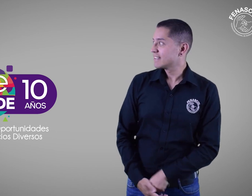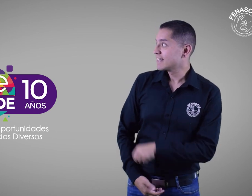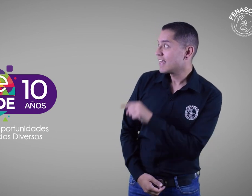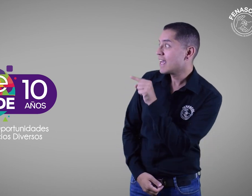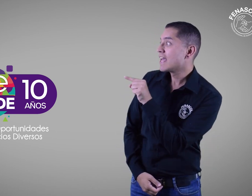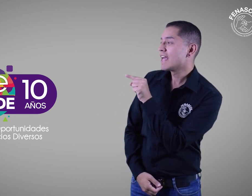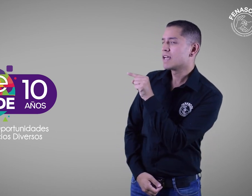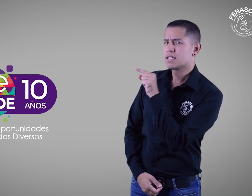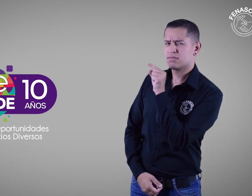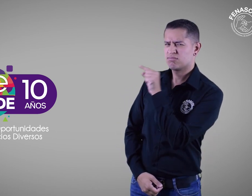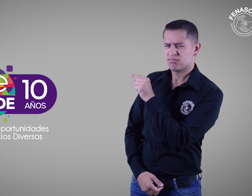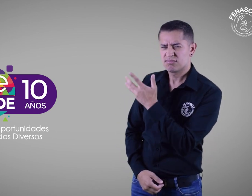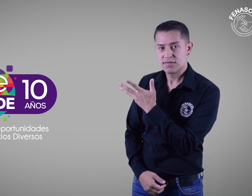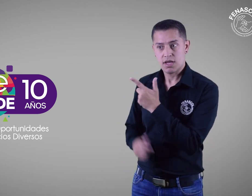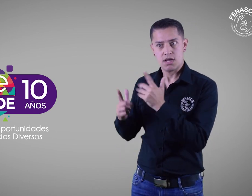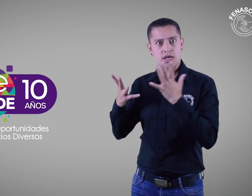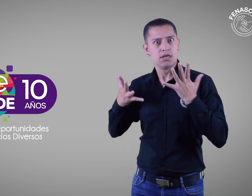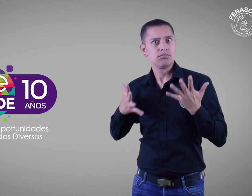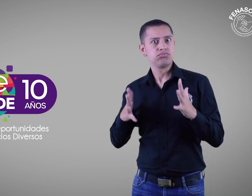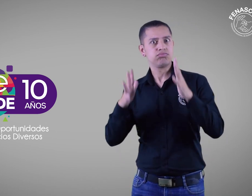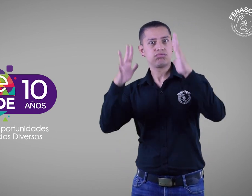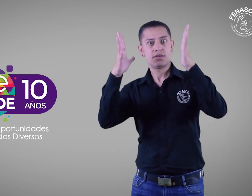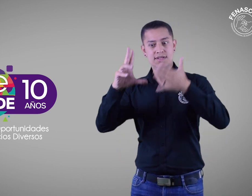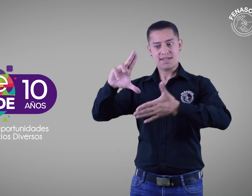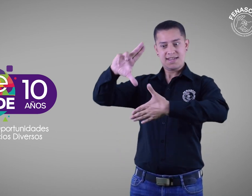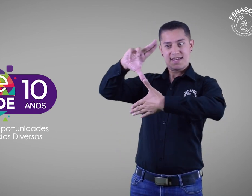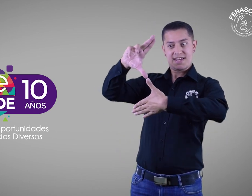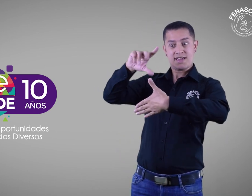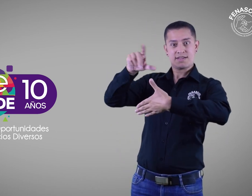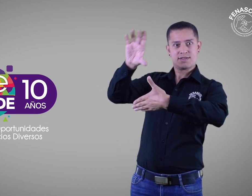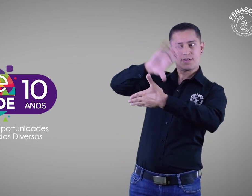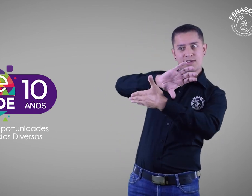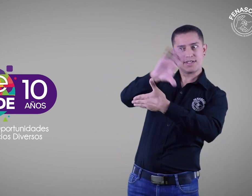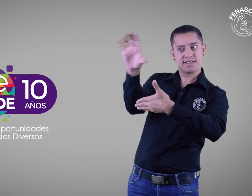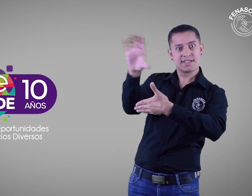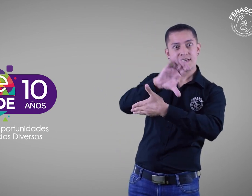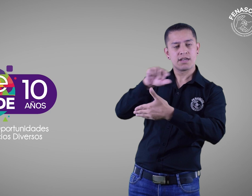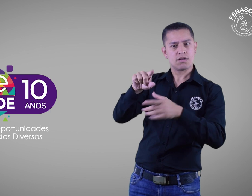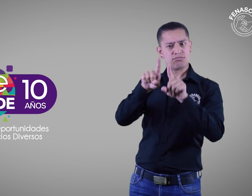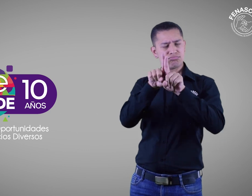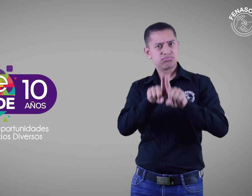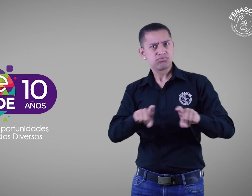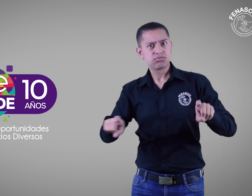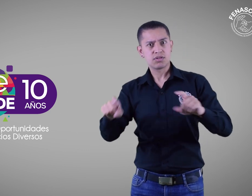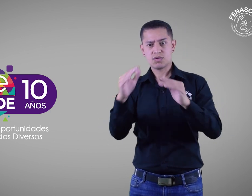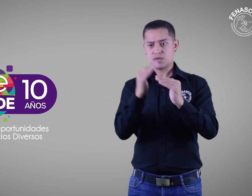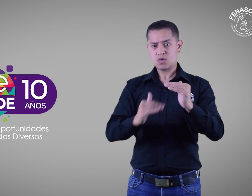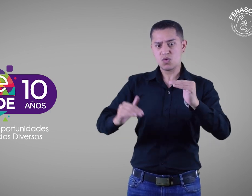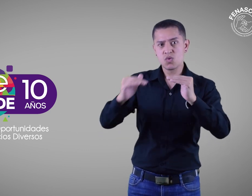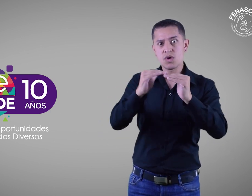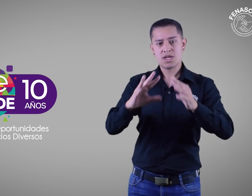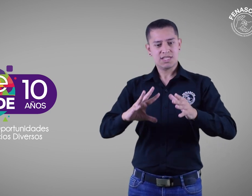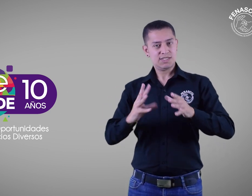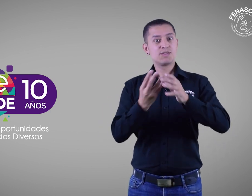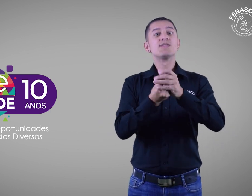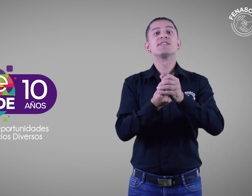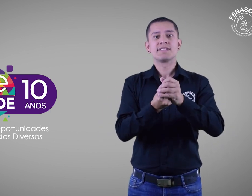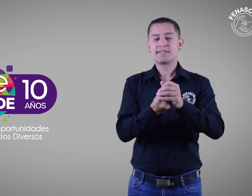Mira, esa es WeTrade, la feria de diversidad, equidad e inclusión más grande de Latinoamérica